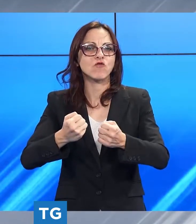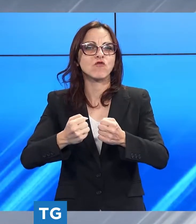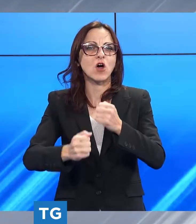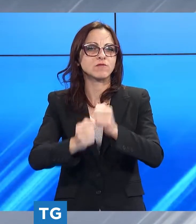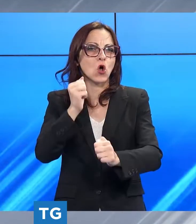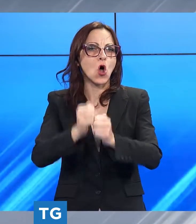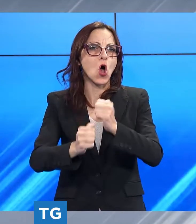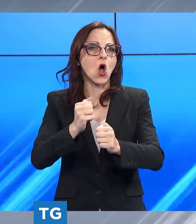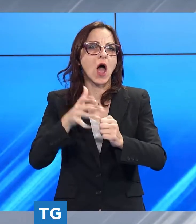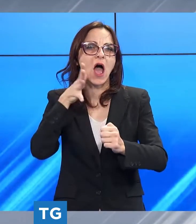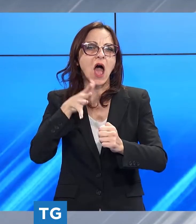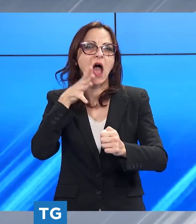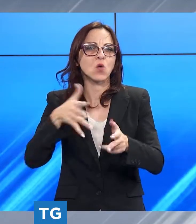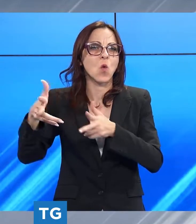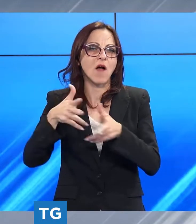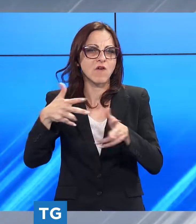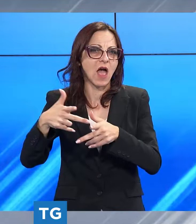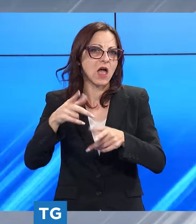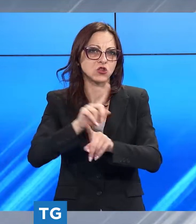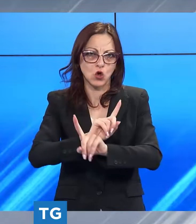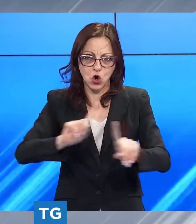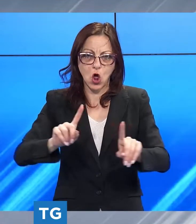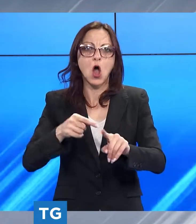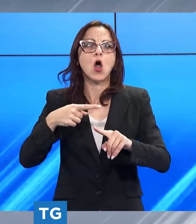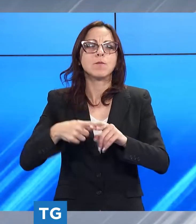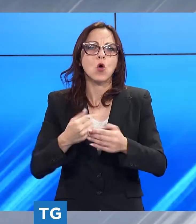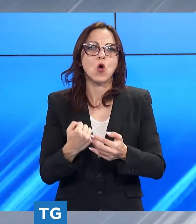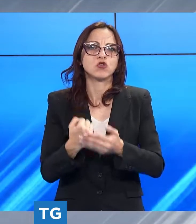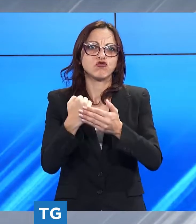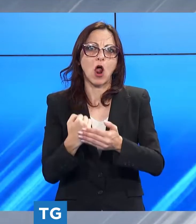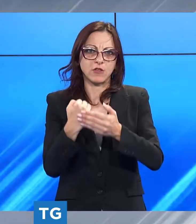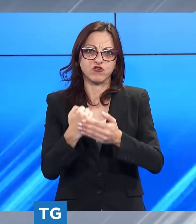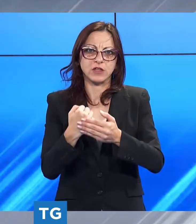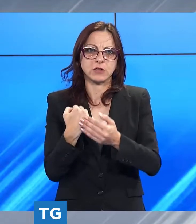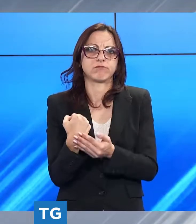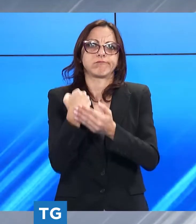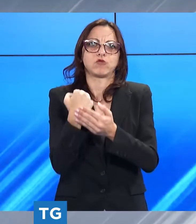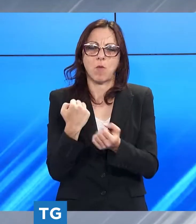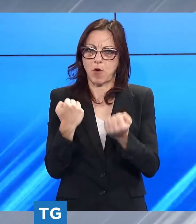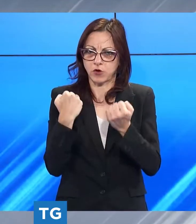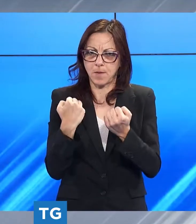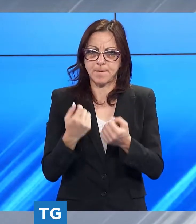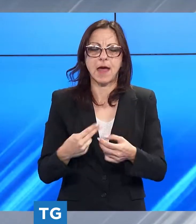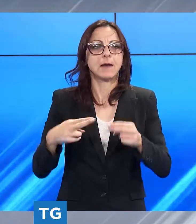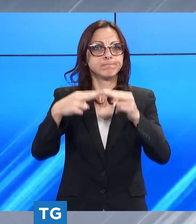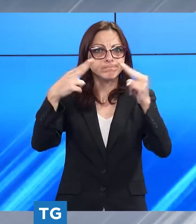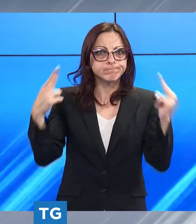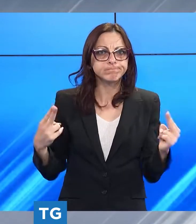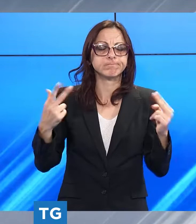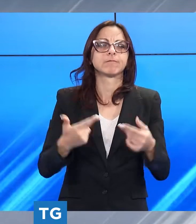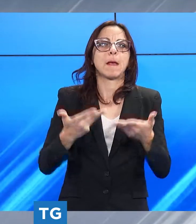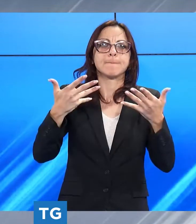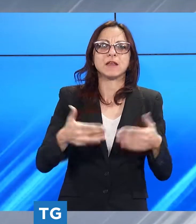atmosferica e alle sollecitazioni meccaniche la parte ferrosa ha un peso di 110 tonnellate per una lunghezza di 30 metri